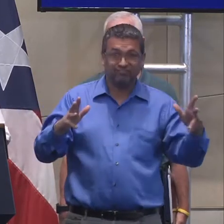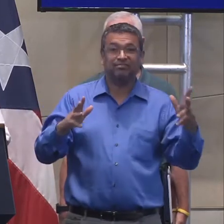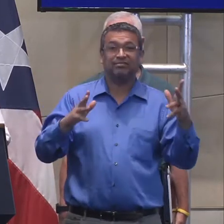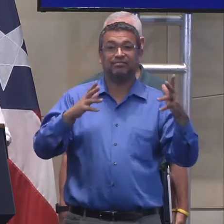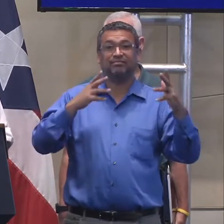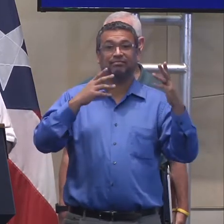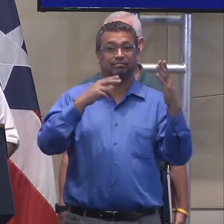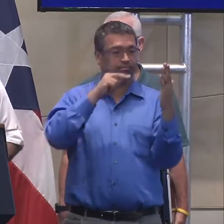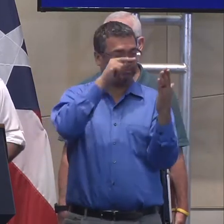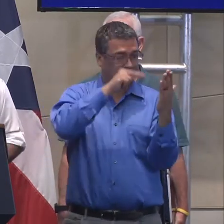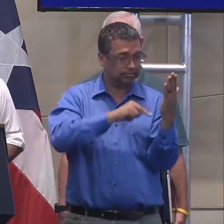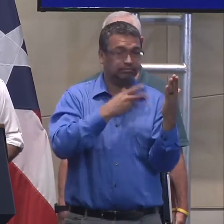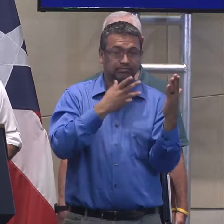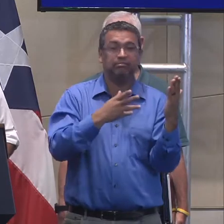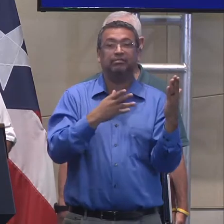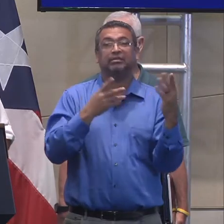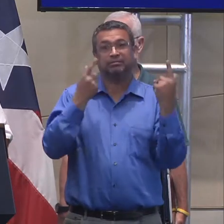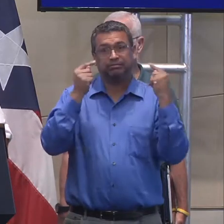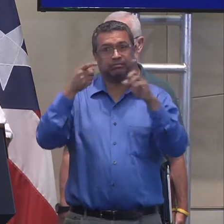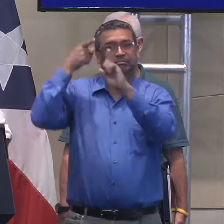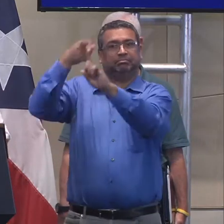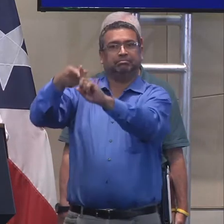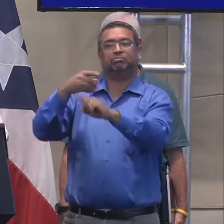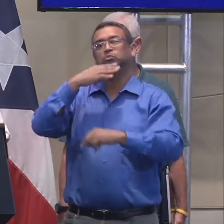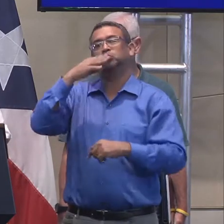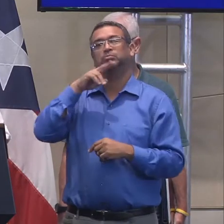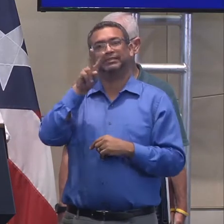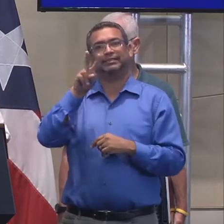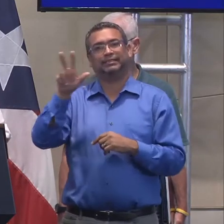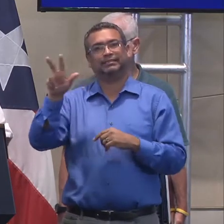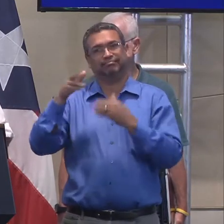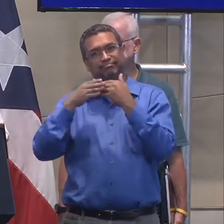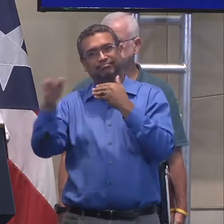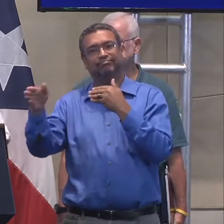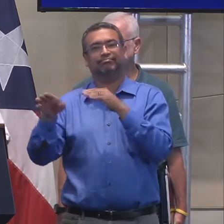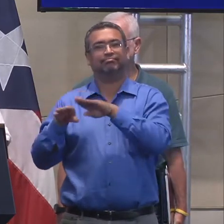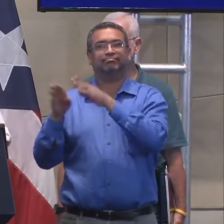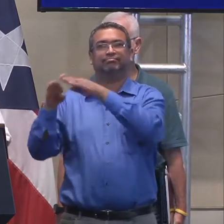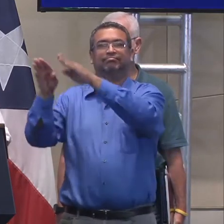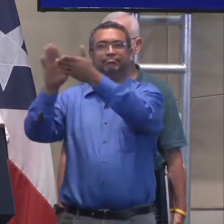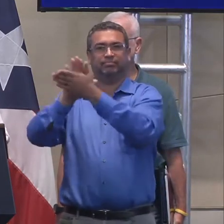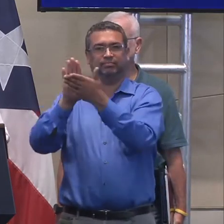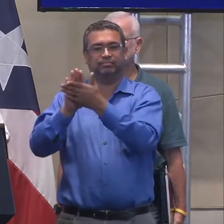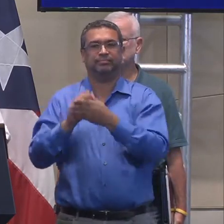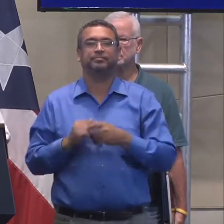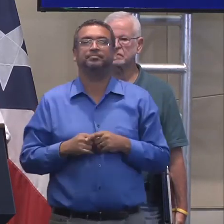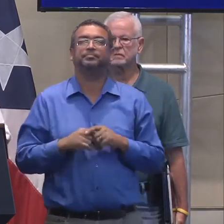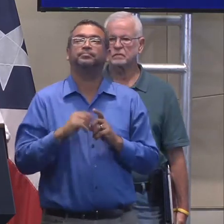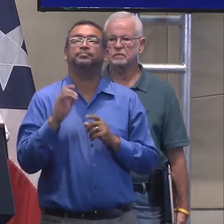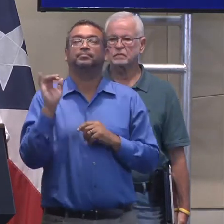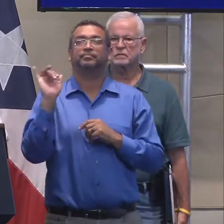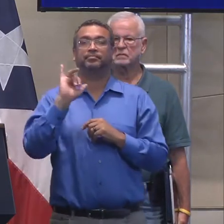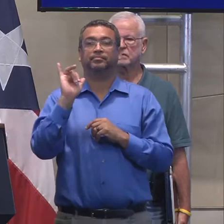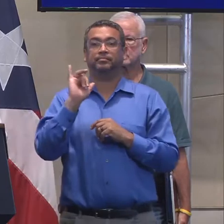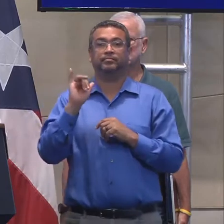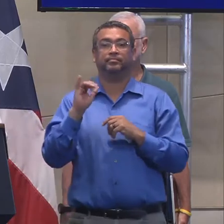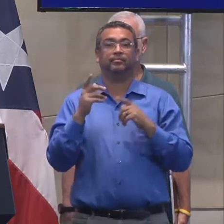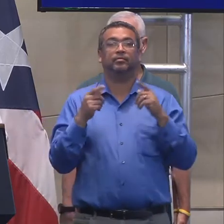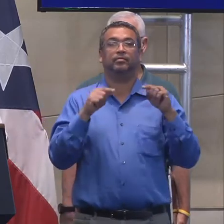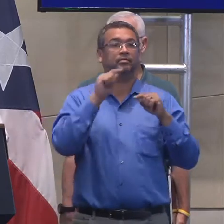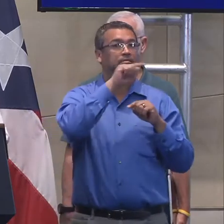podamos comenzar a trabajarlo. La implementación y la conexión de generadores nuevos también es crítico para